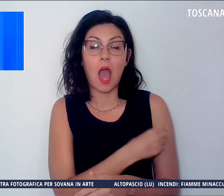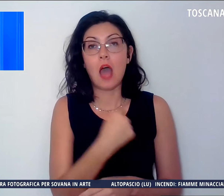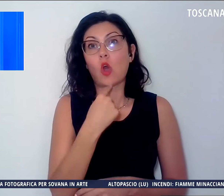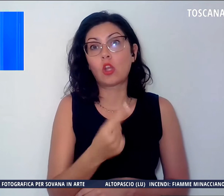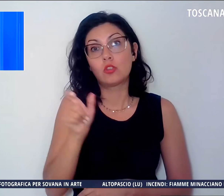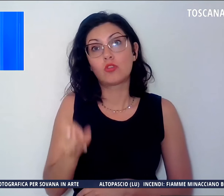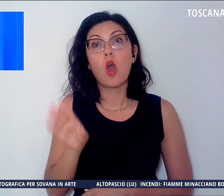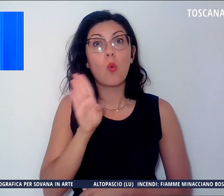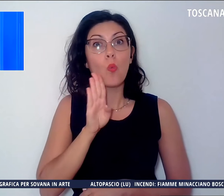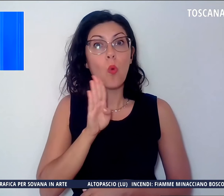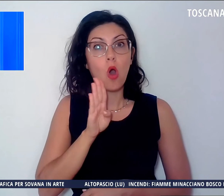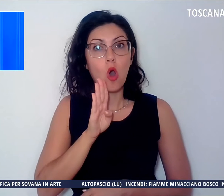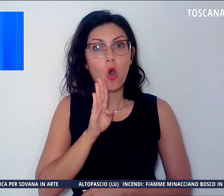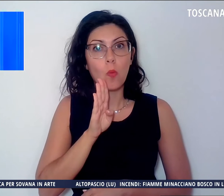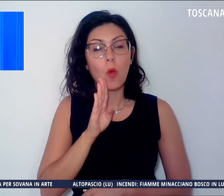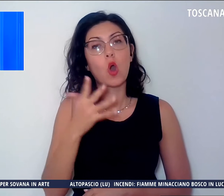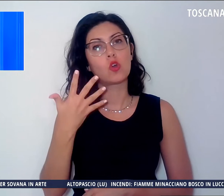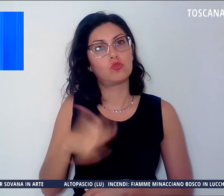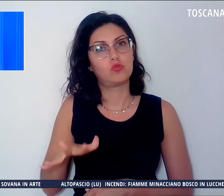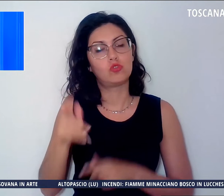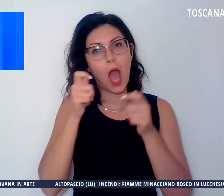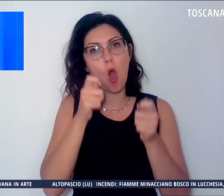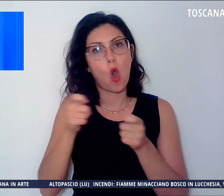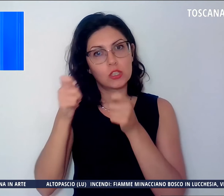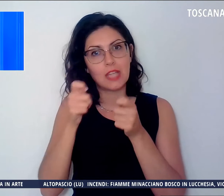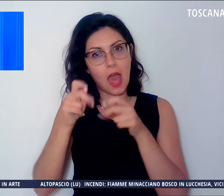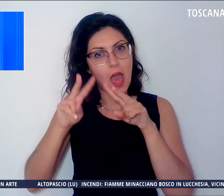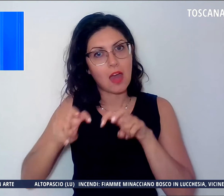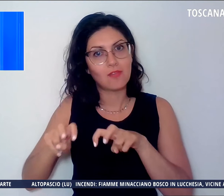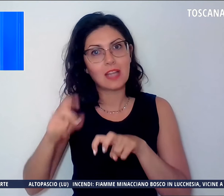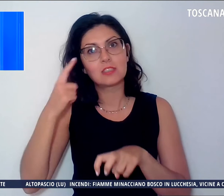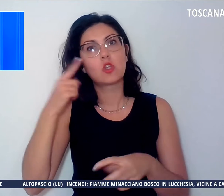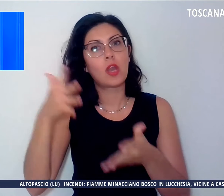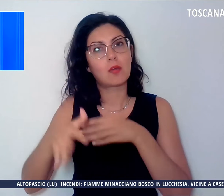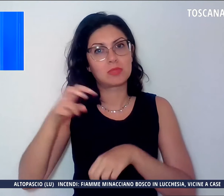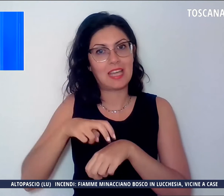era stato sottoposto a osservazione psichiatrica a Sollicciano.